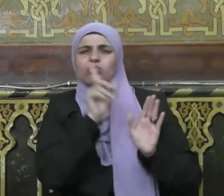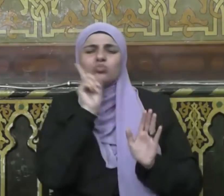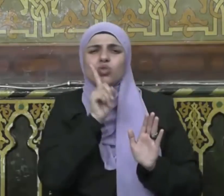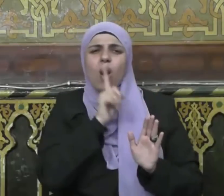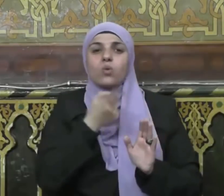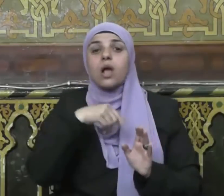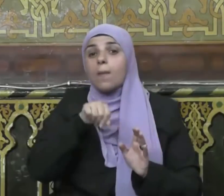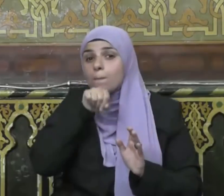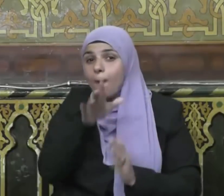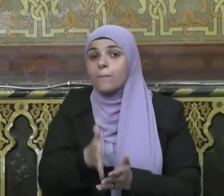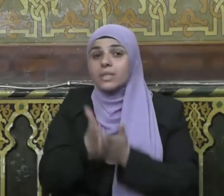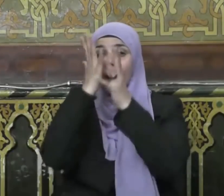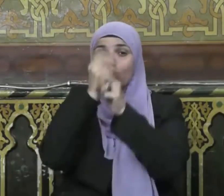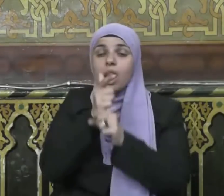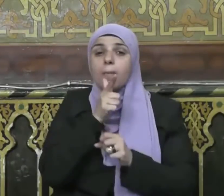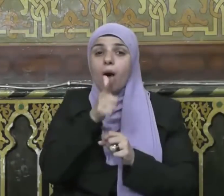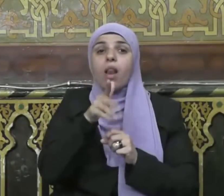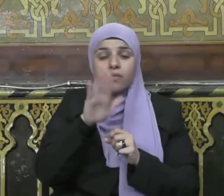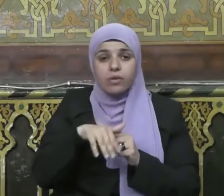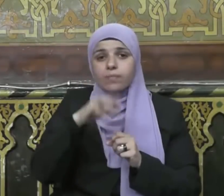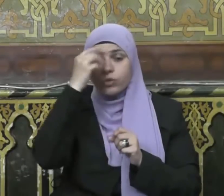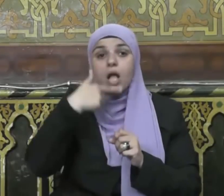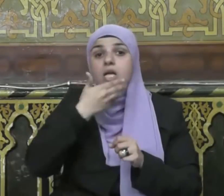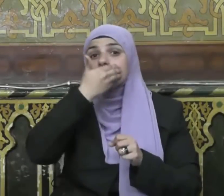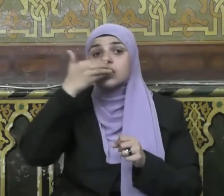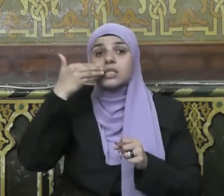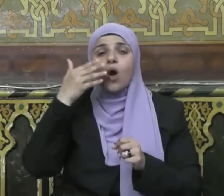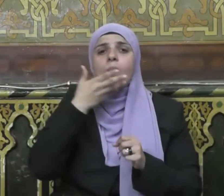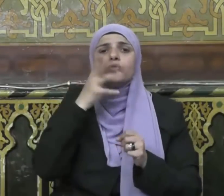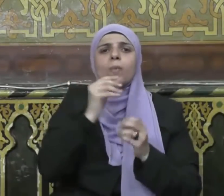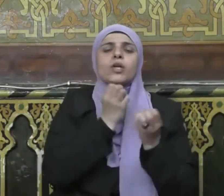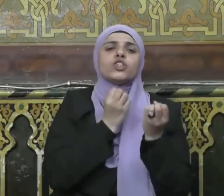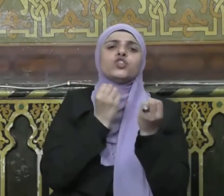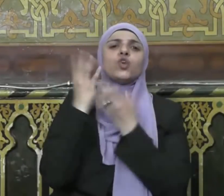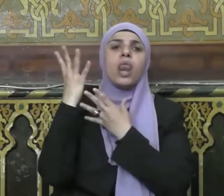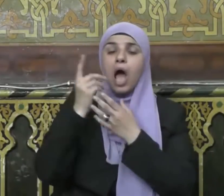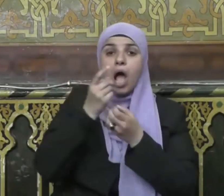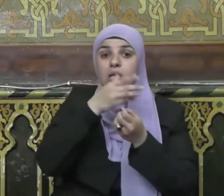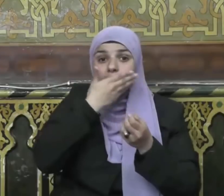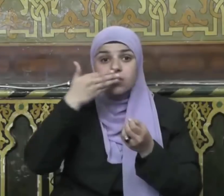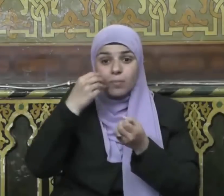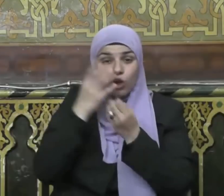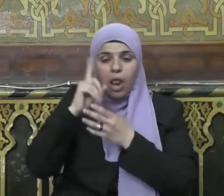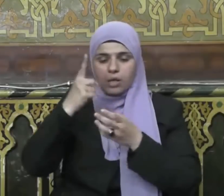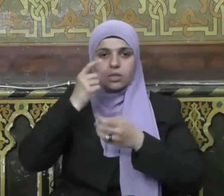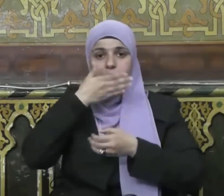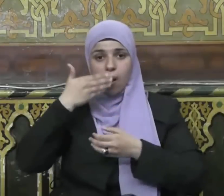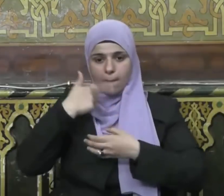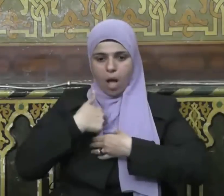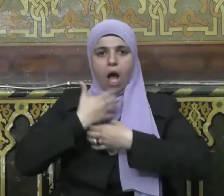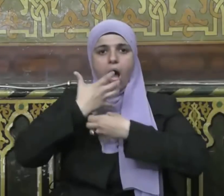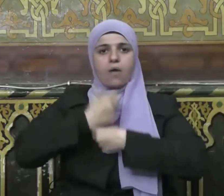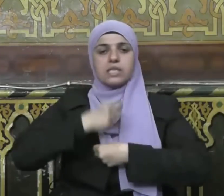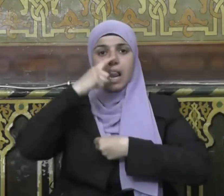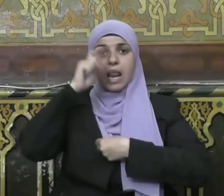أحدا ولا يمشي بالنميمة بين الناس ولا يشهد الزور ولا يقول إلا ما يرضي الله عز وجل